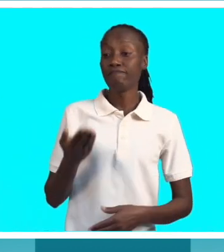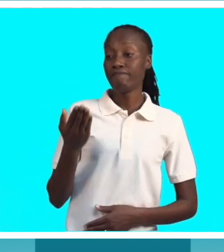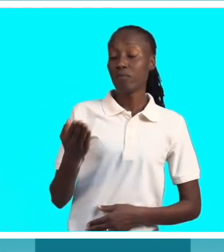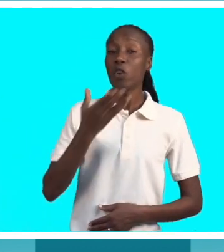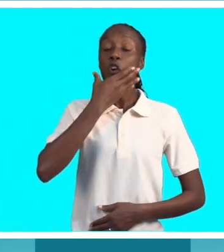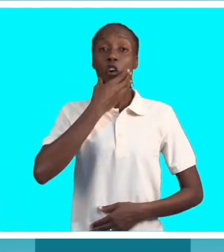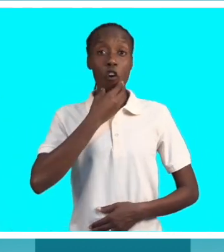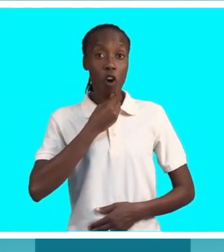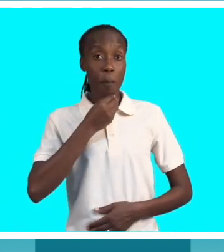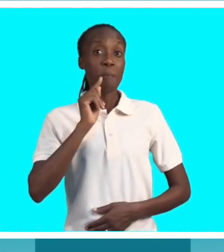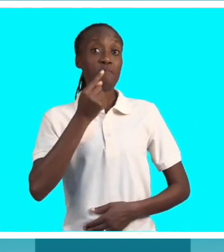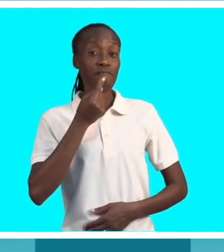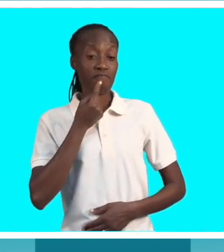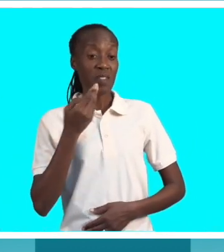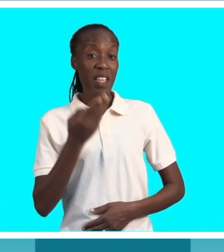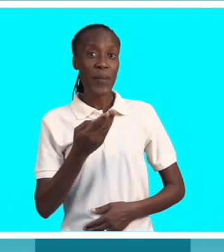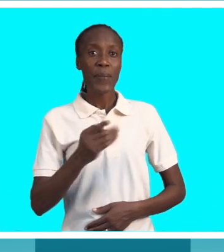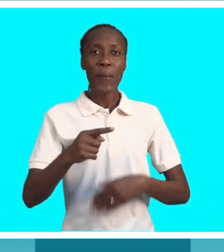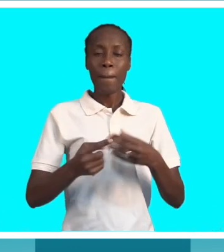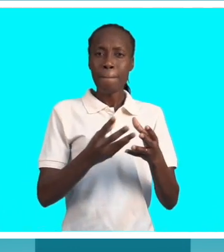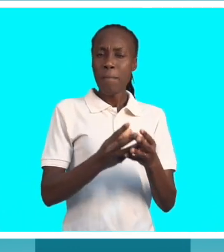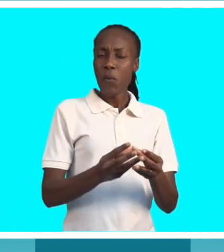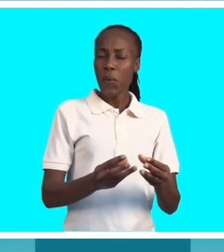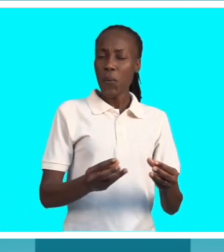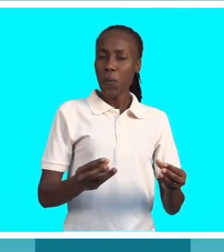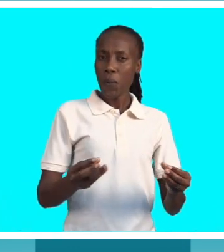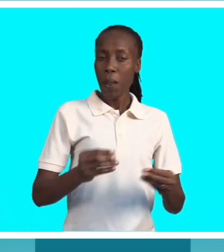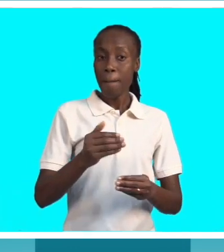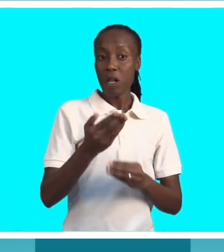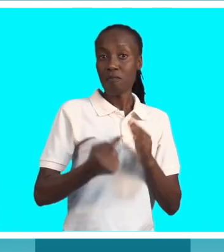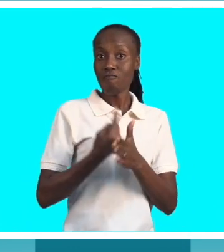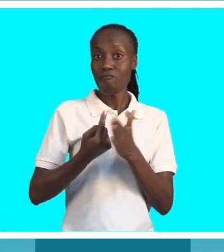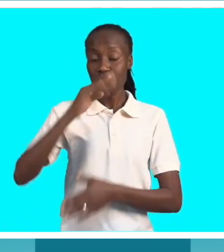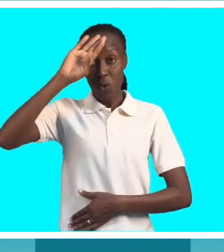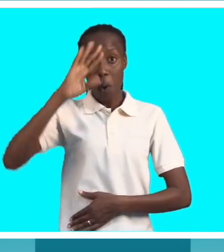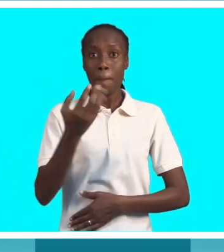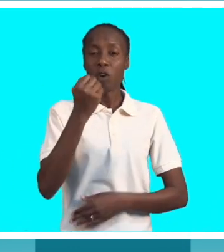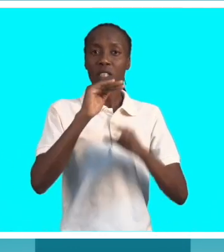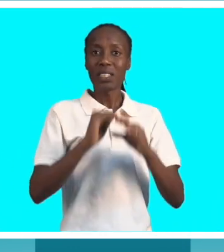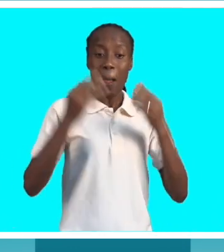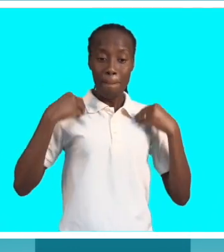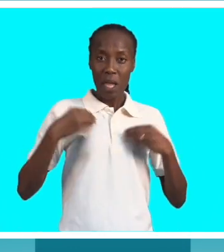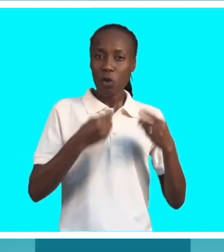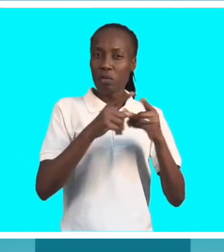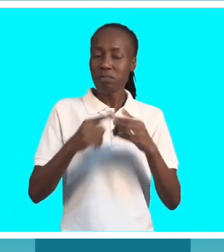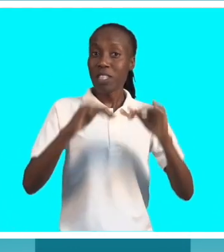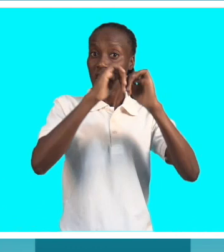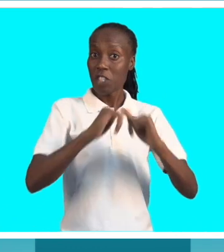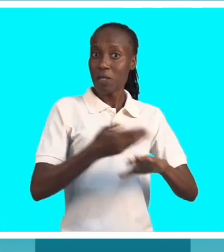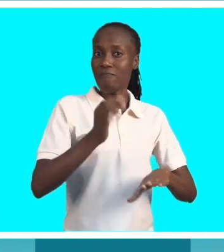com o fisiatra, o tratamento desta doença pode envolver vários médicos especialistas de áreas